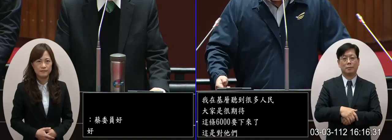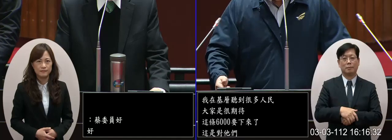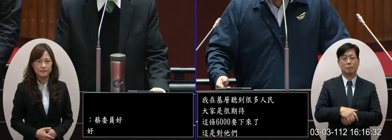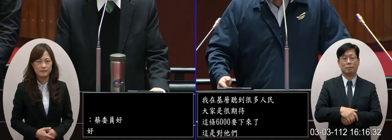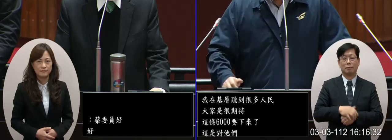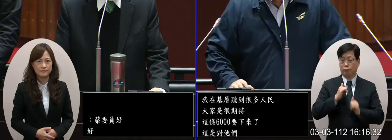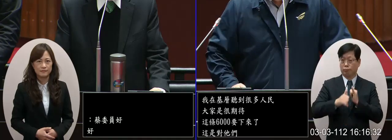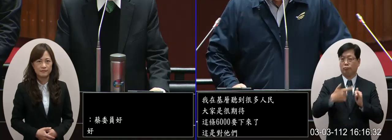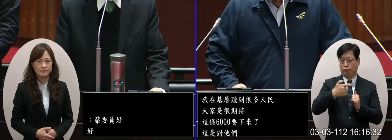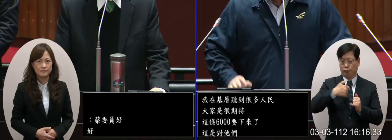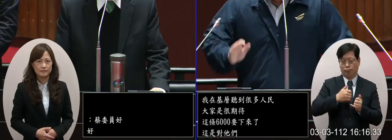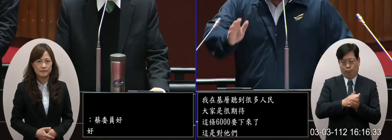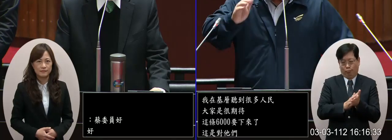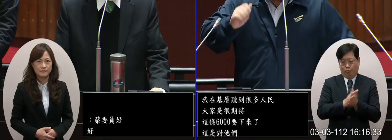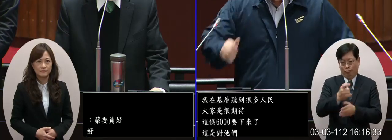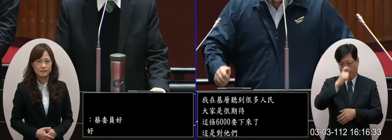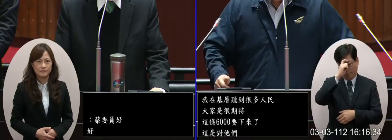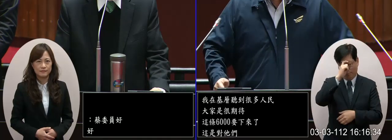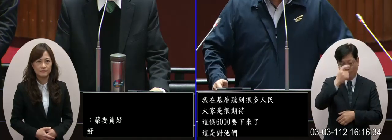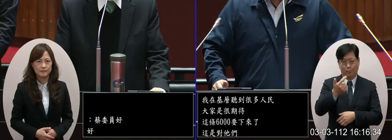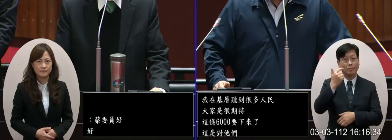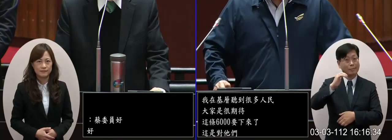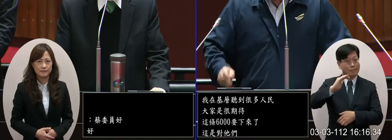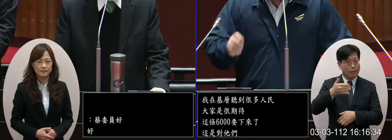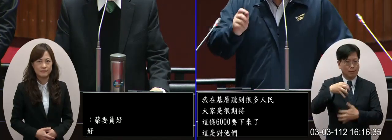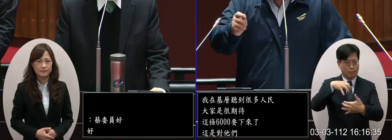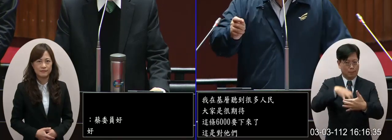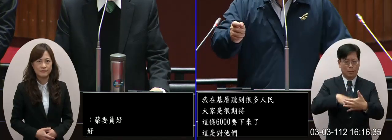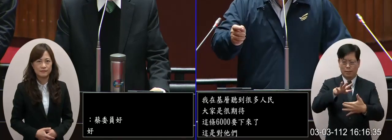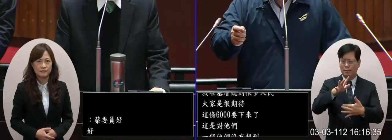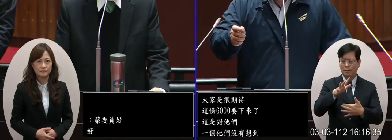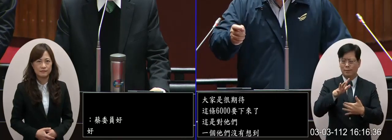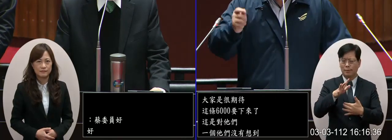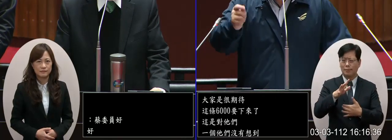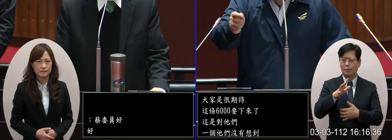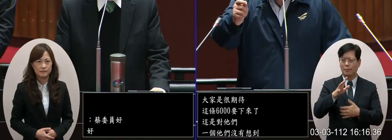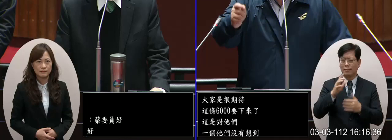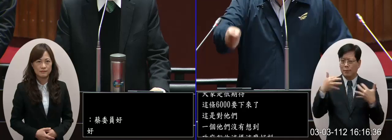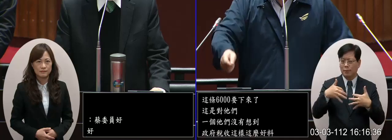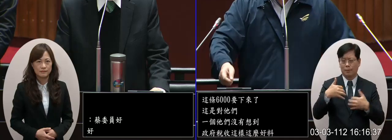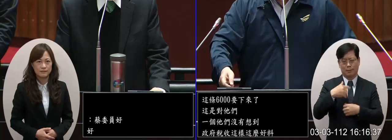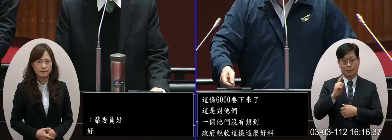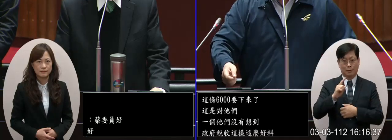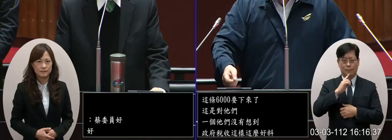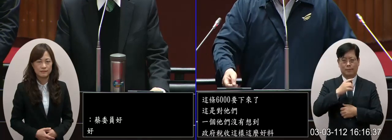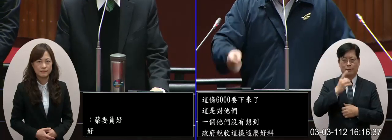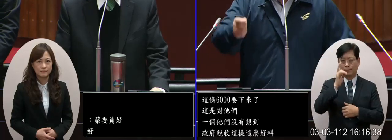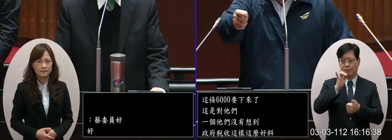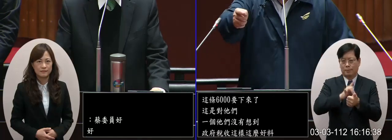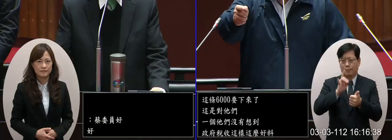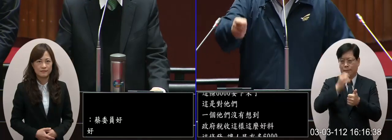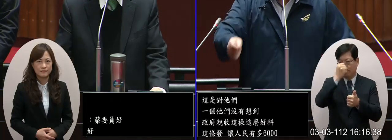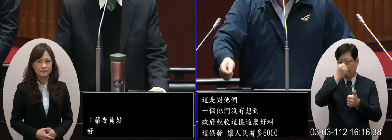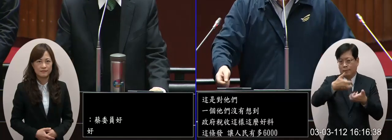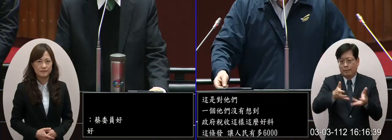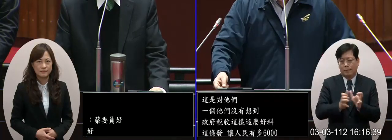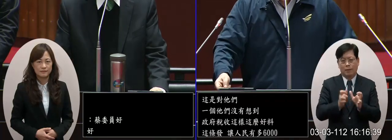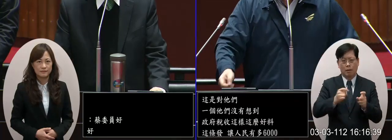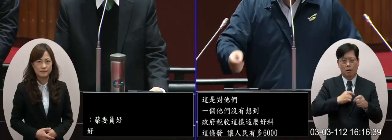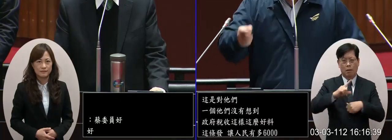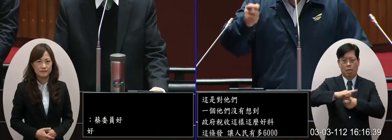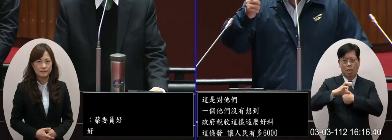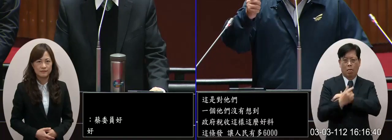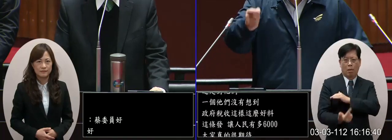大家真的很期待不過這個有一點狀況就是說這個詐騙集團很可惡跑得很快